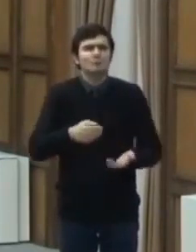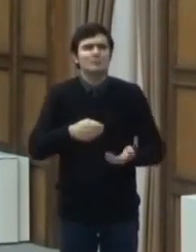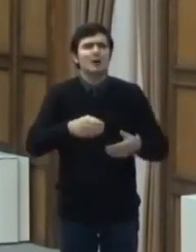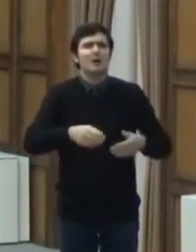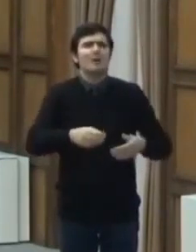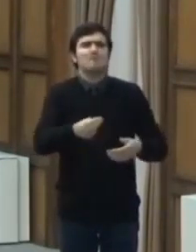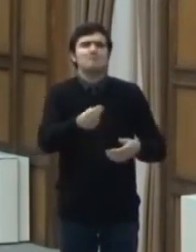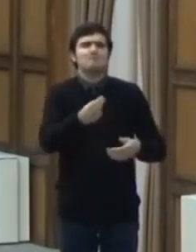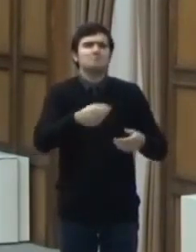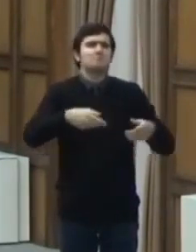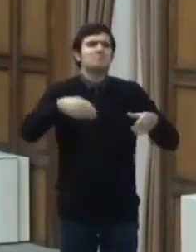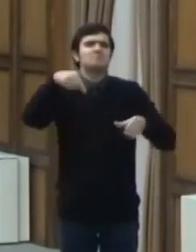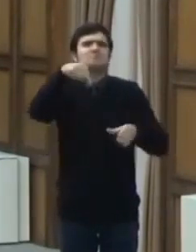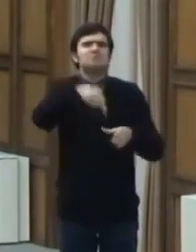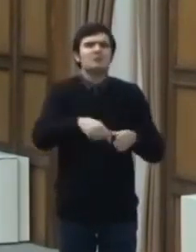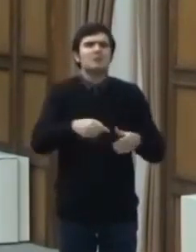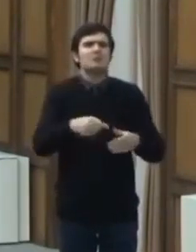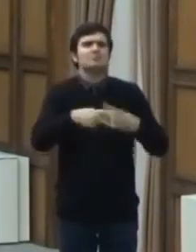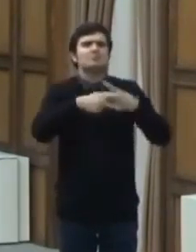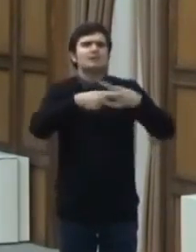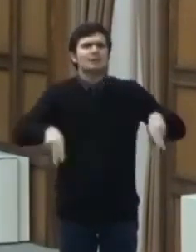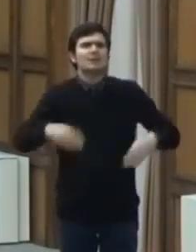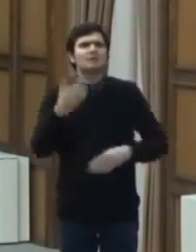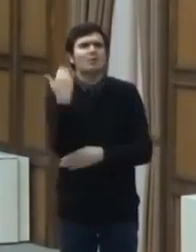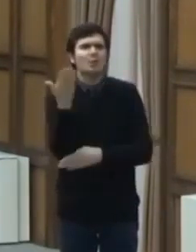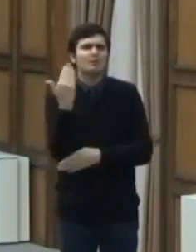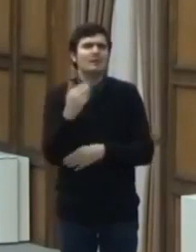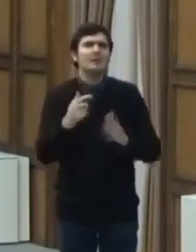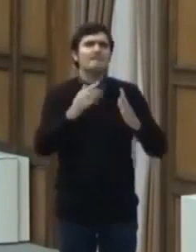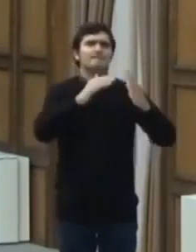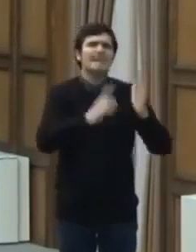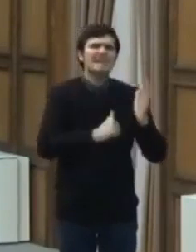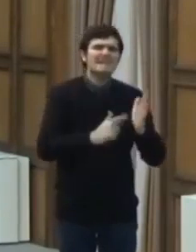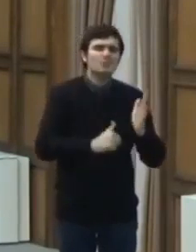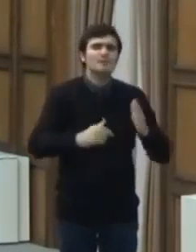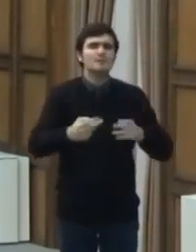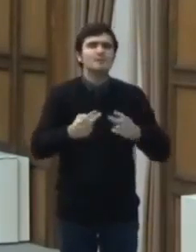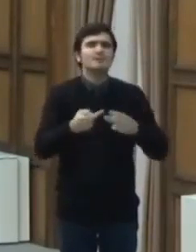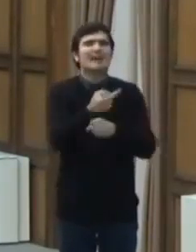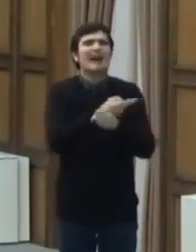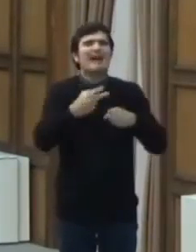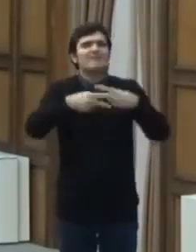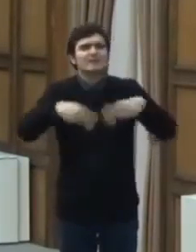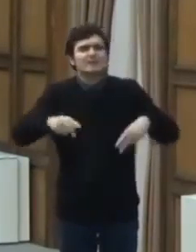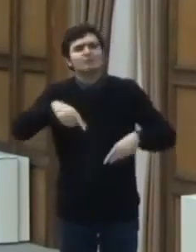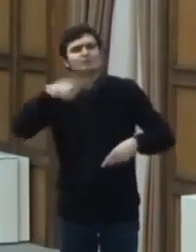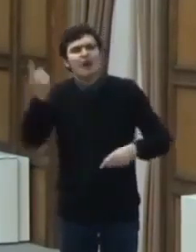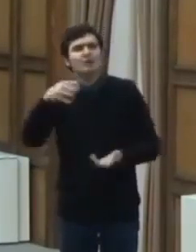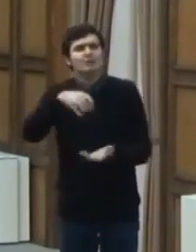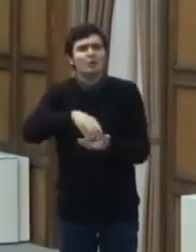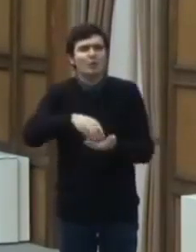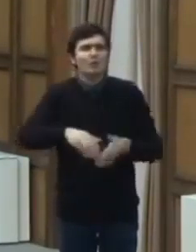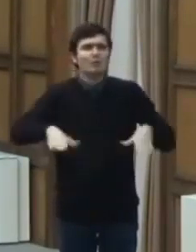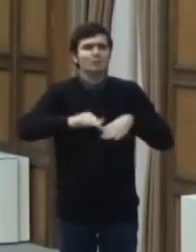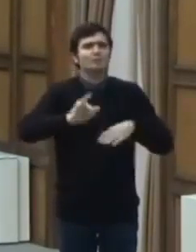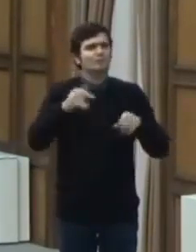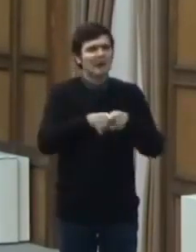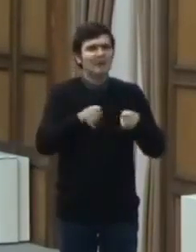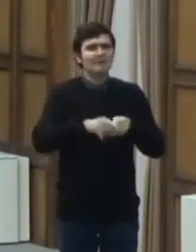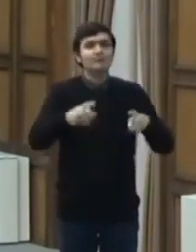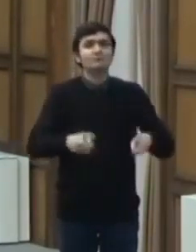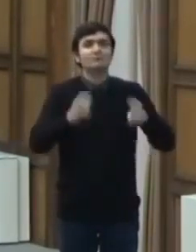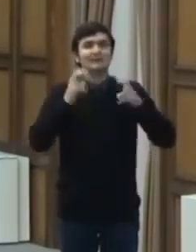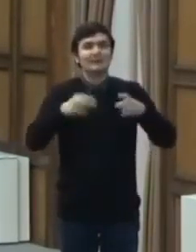restaurantelor, hotelurilor, motelurilor, pensiunilor, cafenelilor sau altor localuri publice, cât și la terasele din